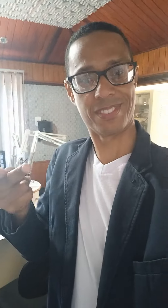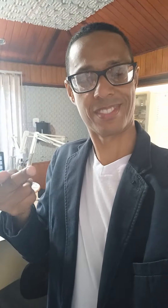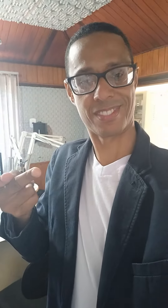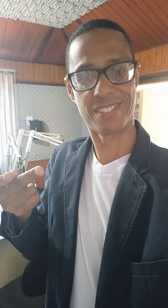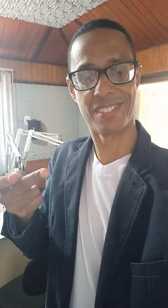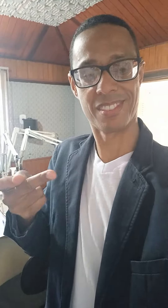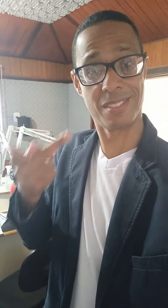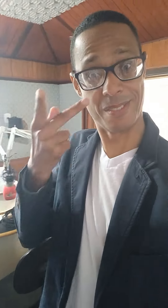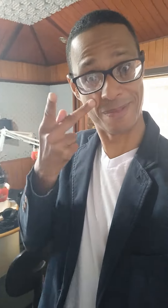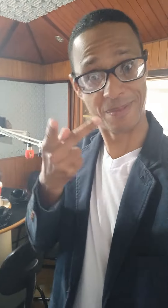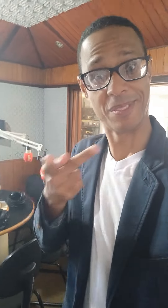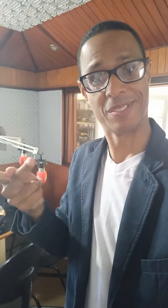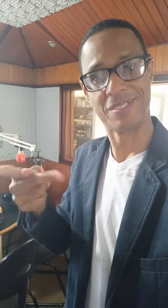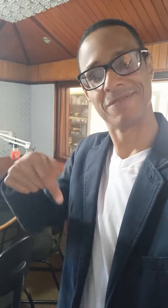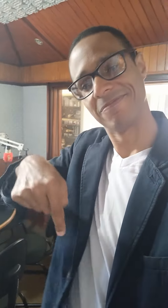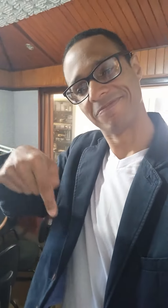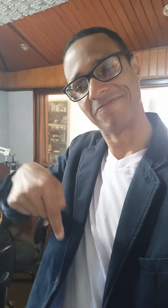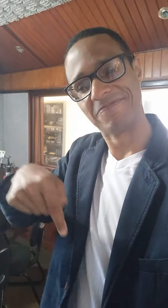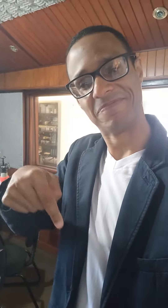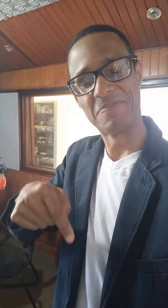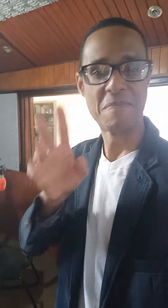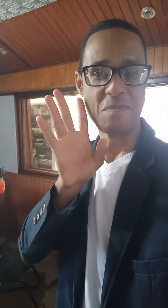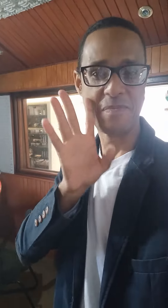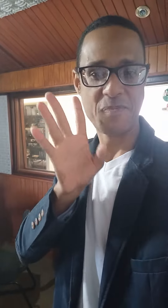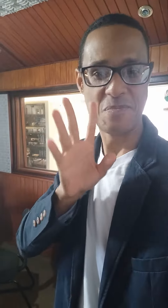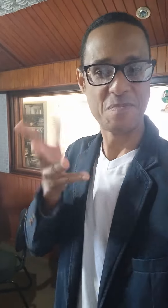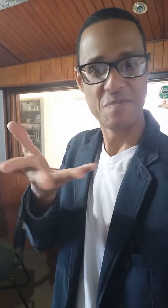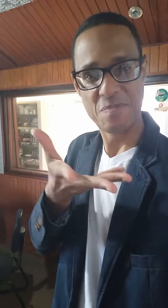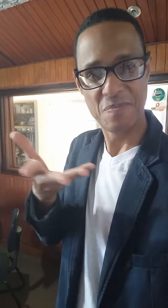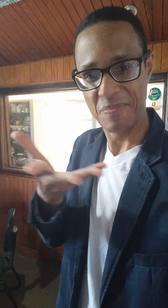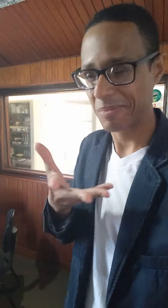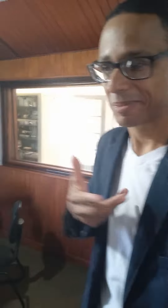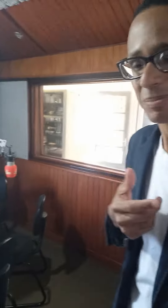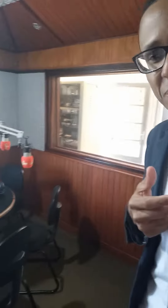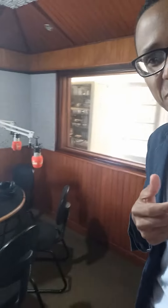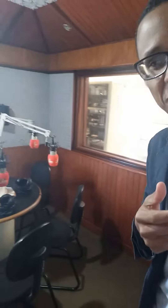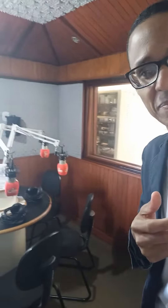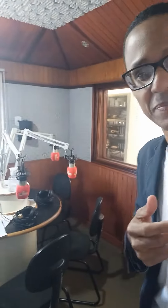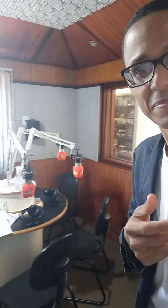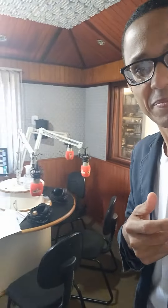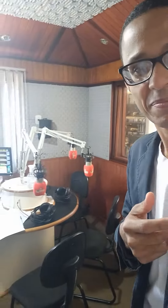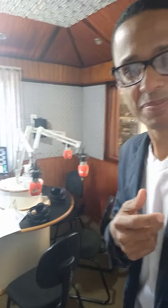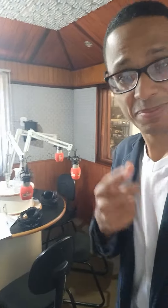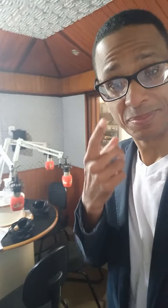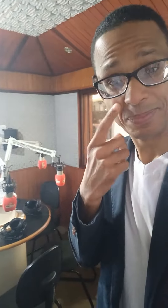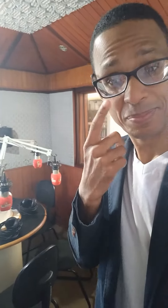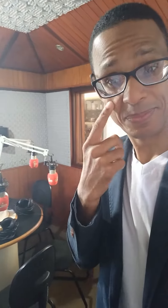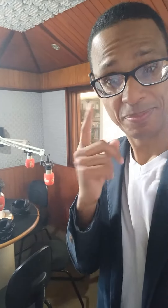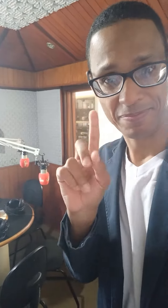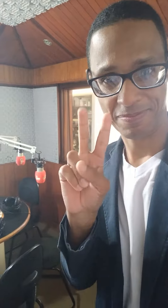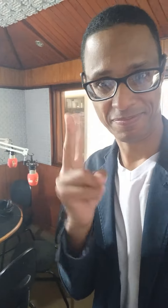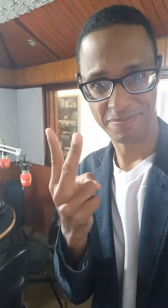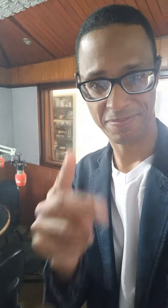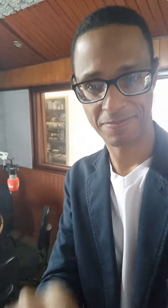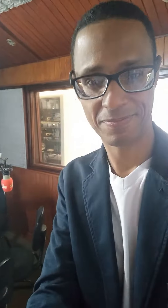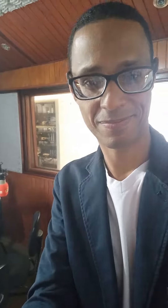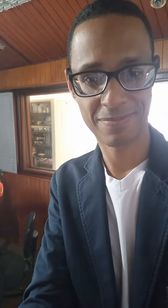agora eles estão em novo endereço, a clínica nova linda, um espaço aconchegante cheio de amor pra atender você. Rua Coronel João